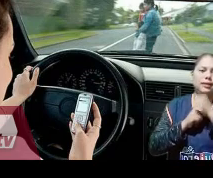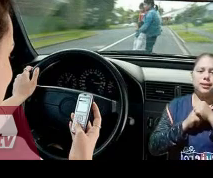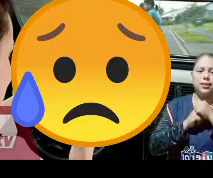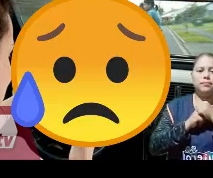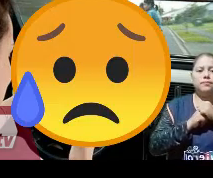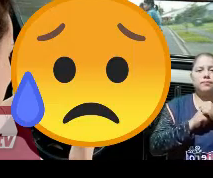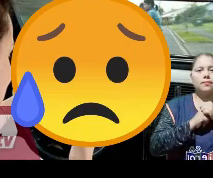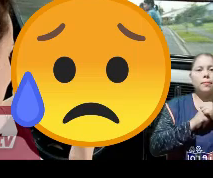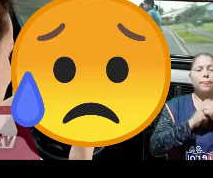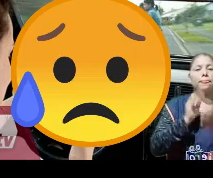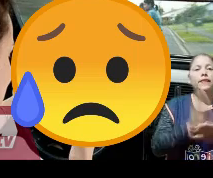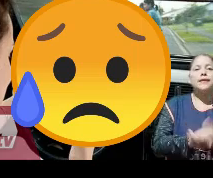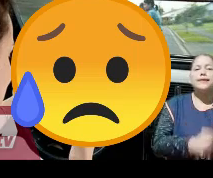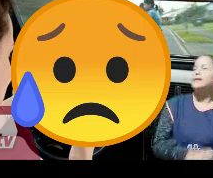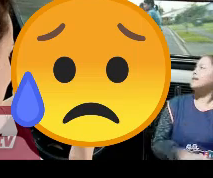carita triste.